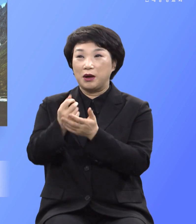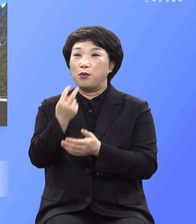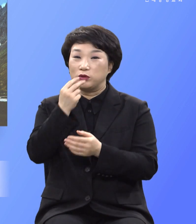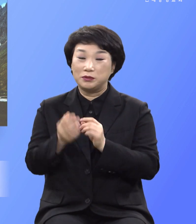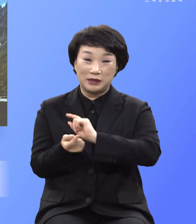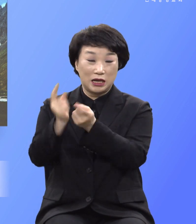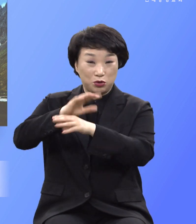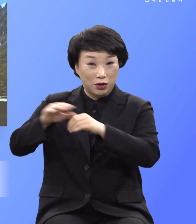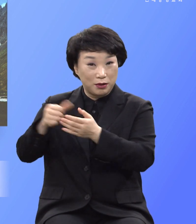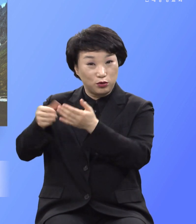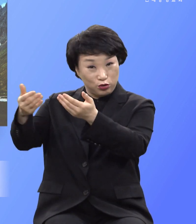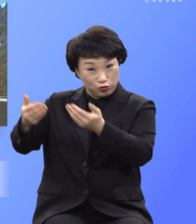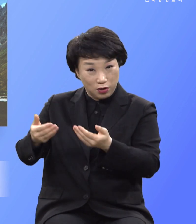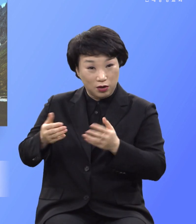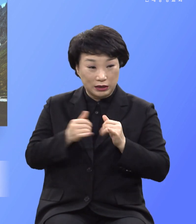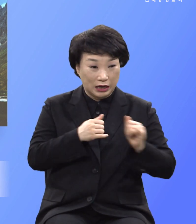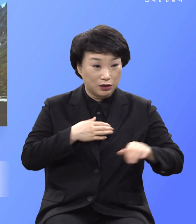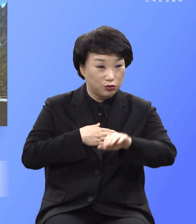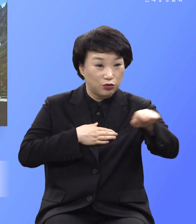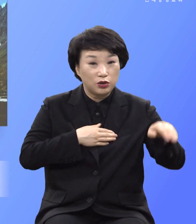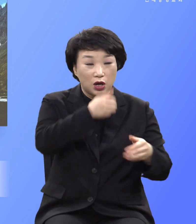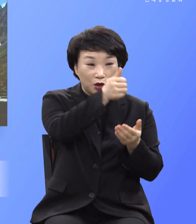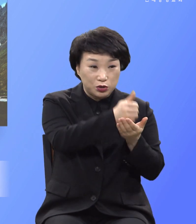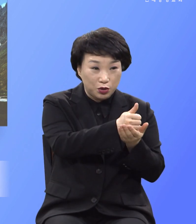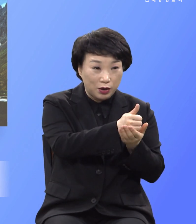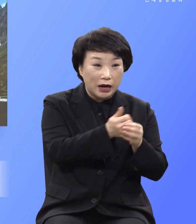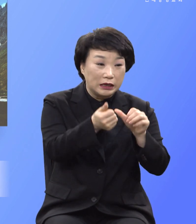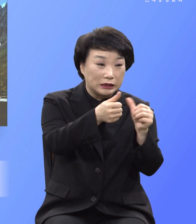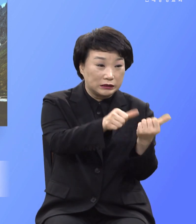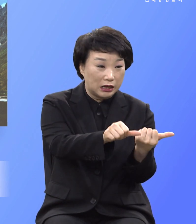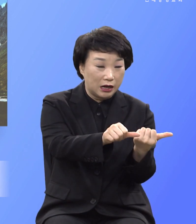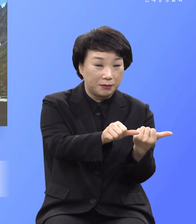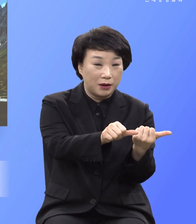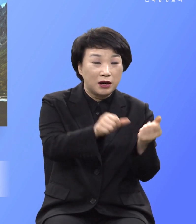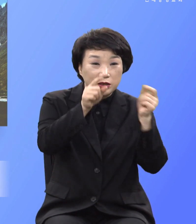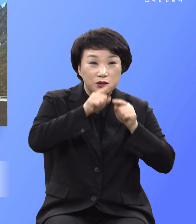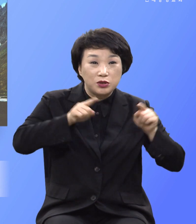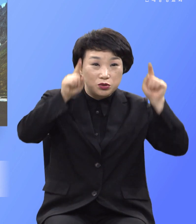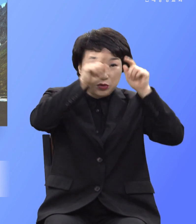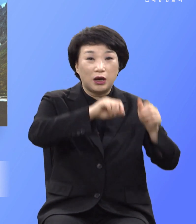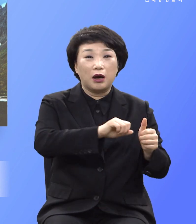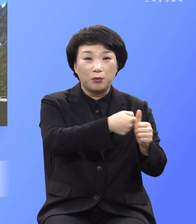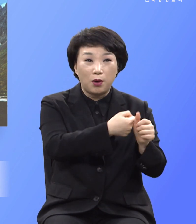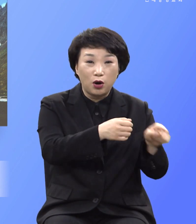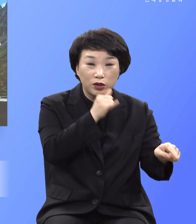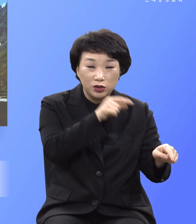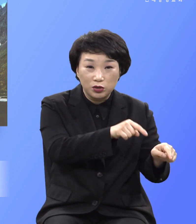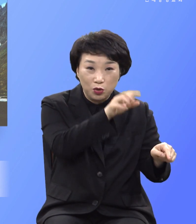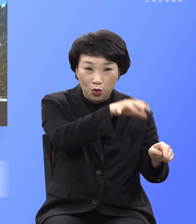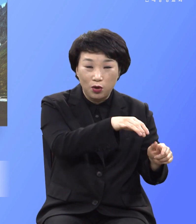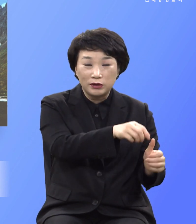인간의 죄와 사망과 지옥의 초절한 형벌에서 구원해서